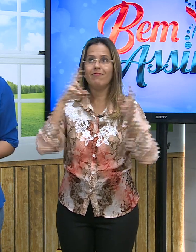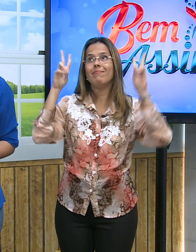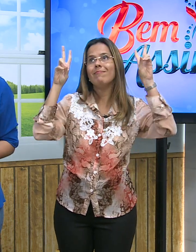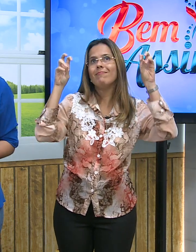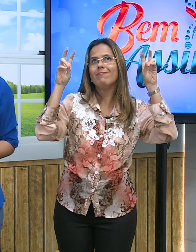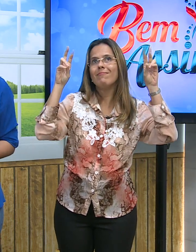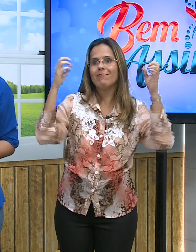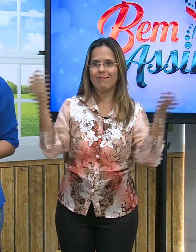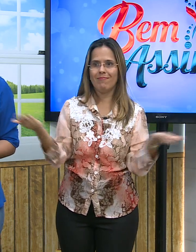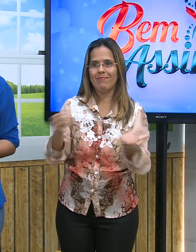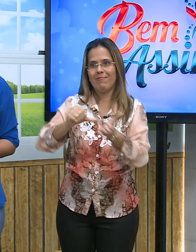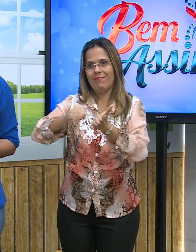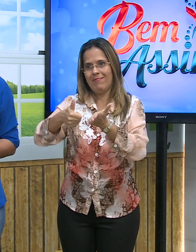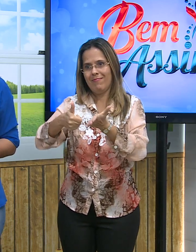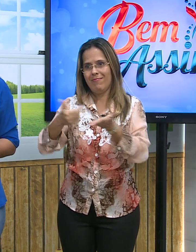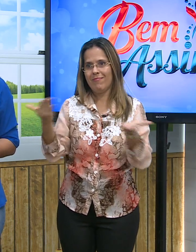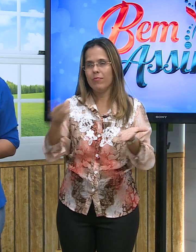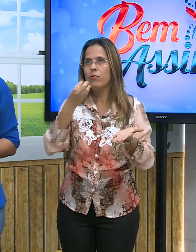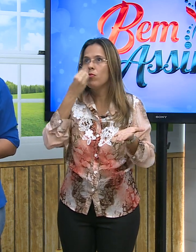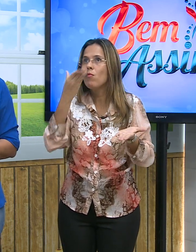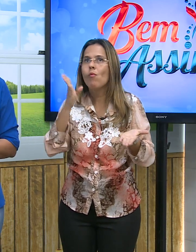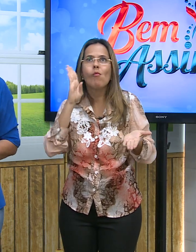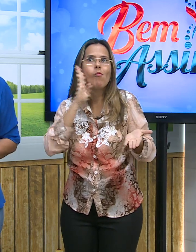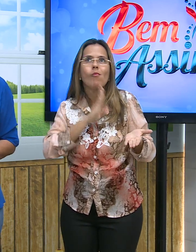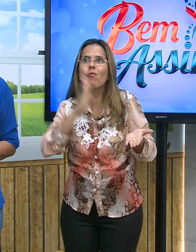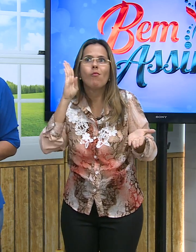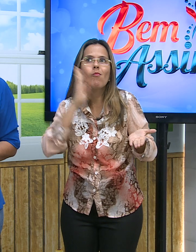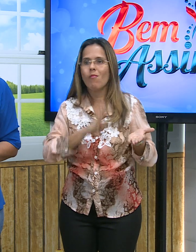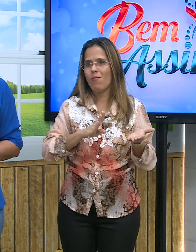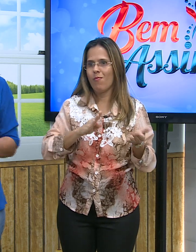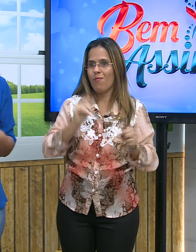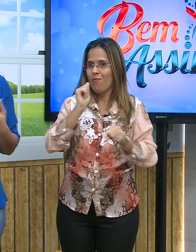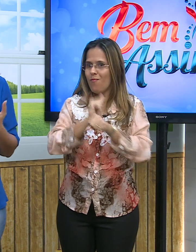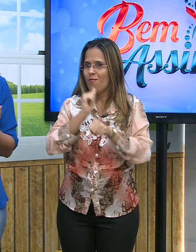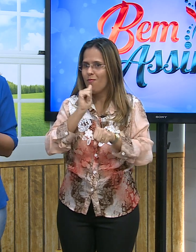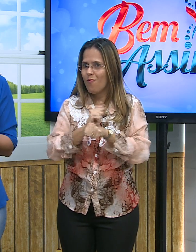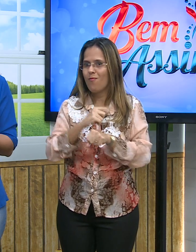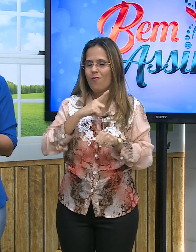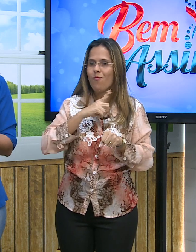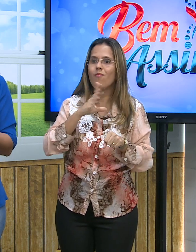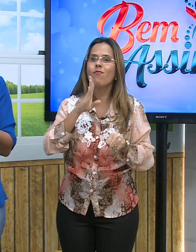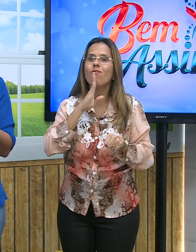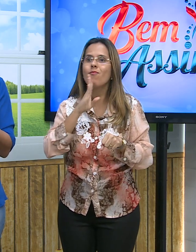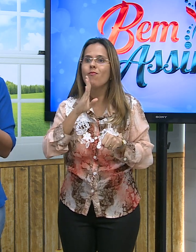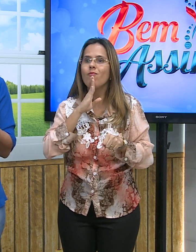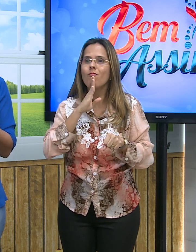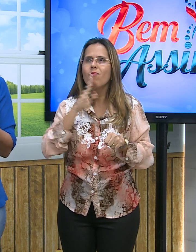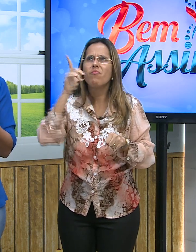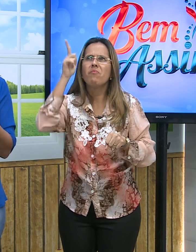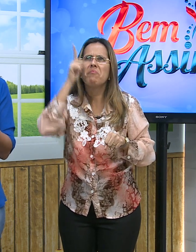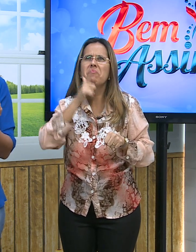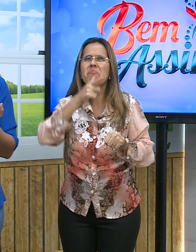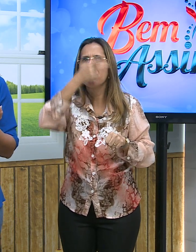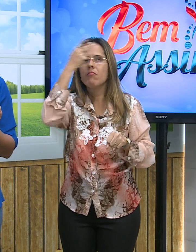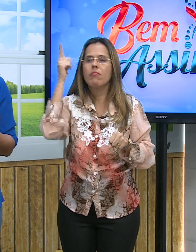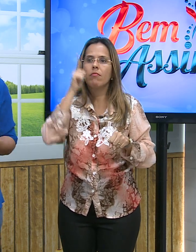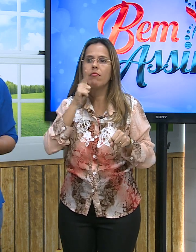assunto aqui no programa, tá? Tá muito legal, vocês já vão perder aí pra esperar. Nós também vamos conhecer os ganhadores do MIS e do Mister